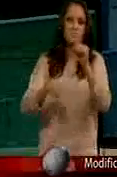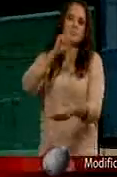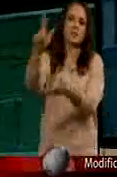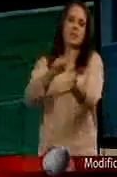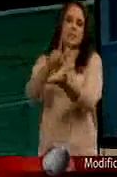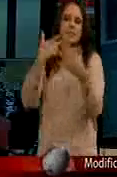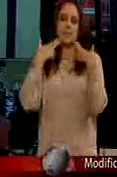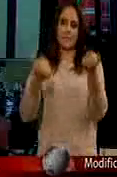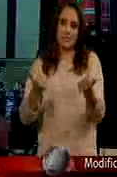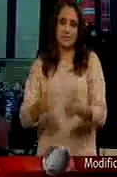hacendaria